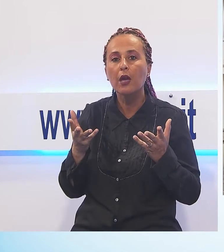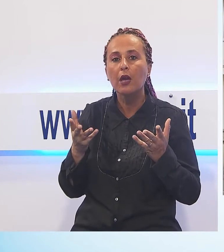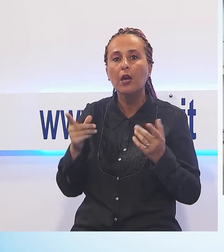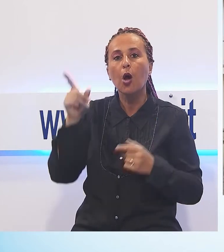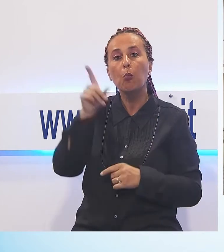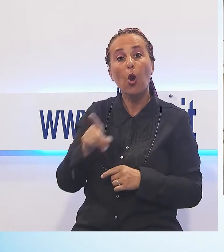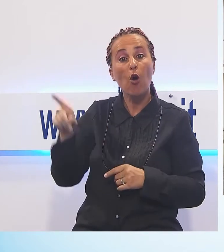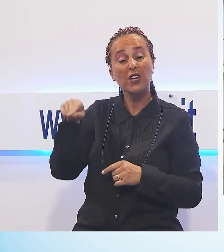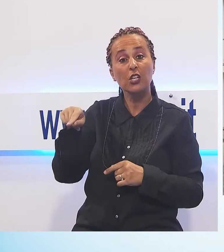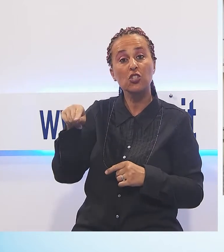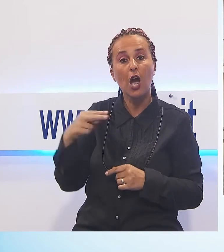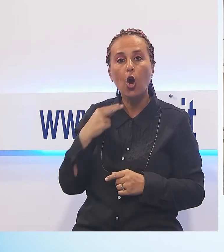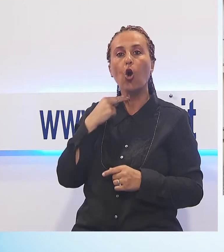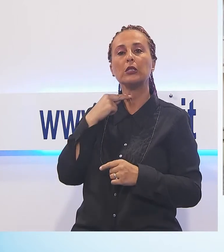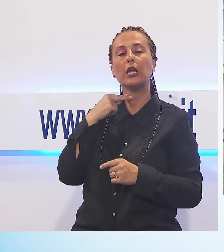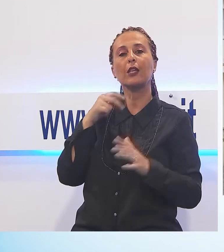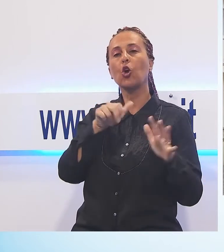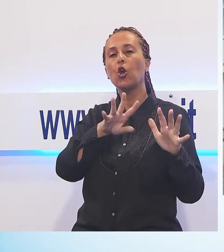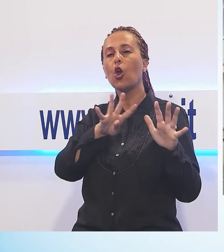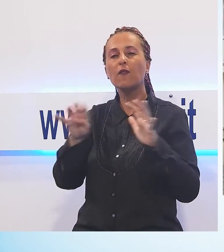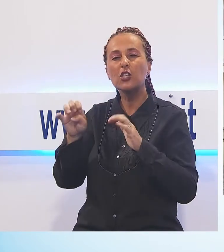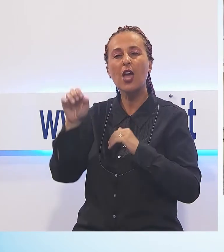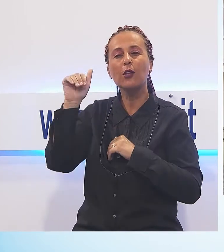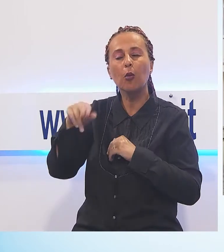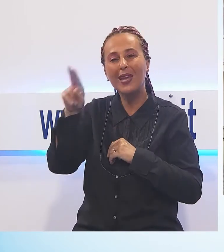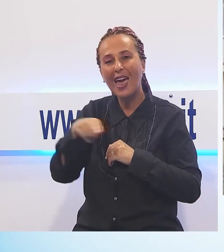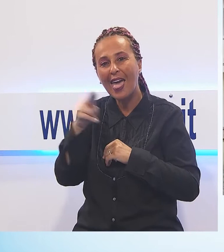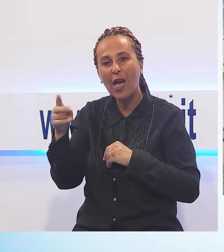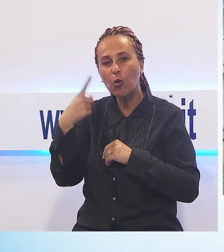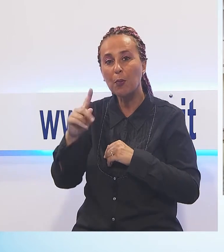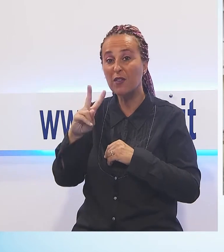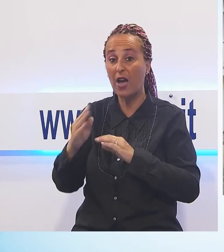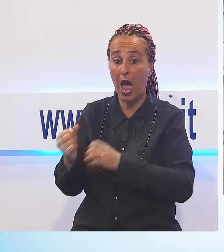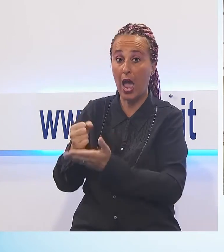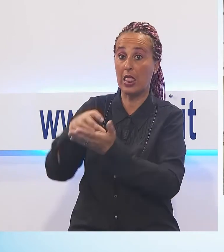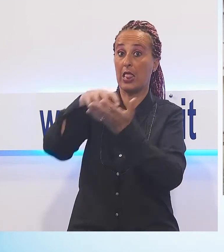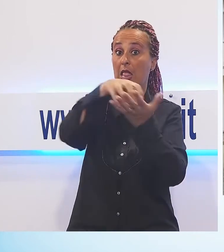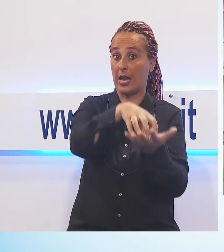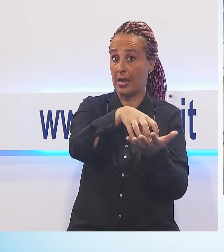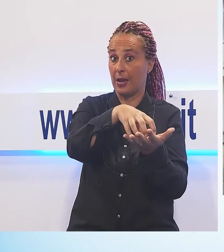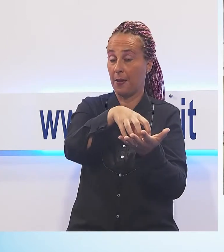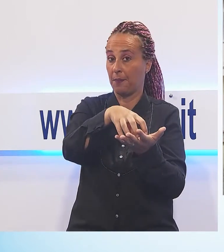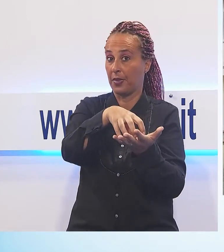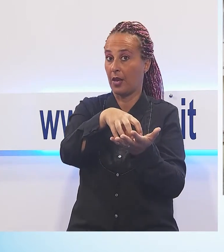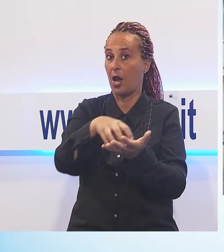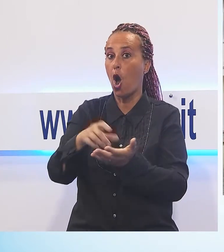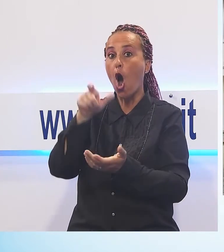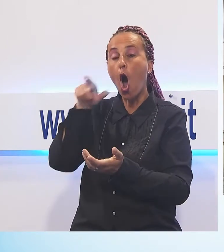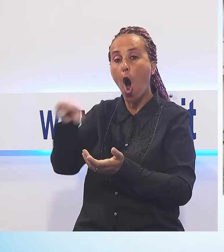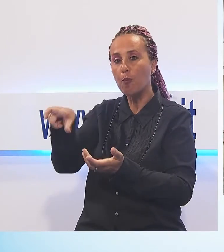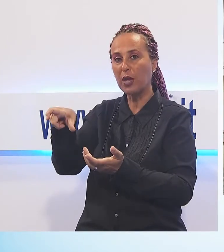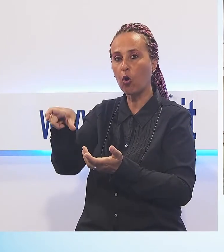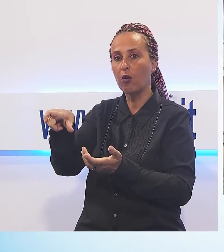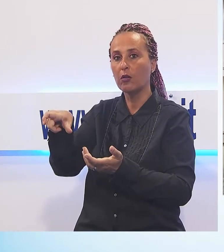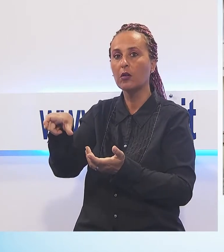pagare 900 mila euro al comune di Vagli sotto che cosa ha fatto? Ci ha ordinato di togliere tutti i cartelli che indicano Vagli sotto anche dove